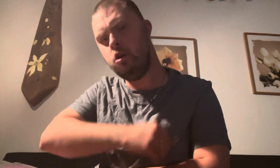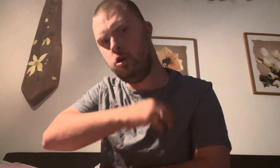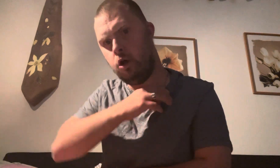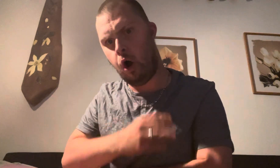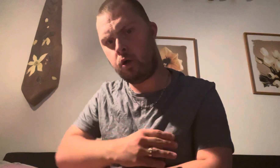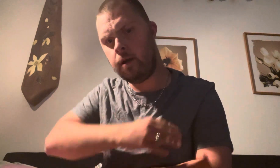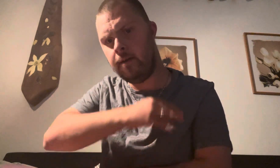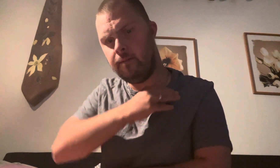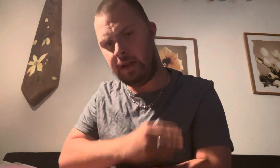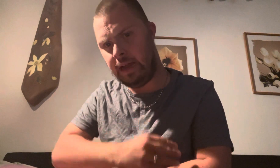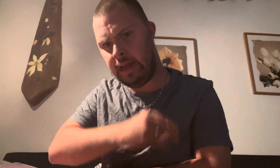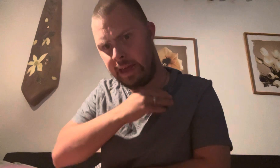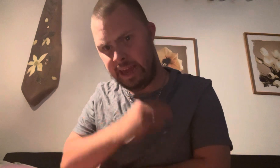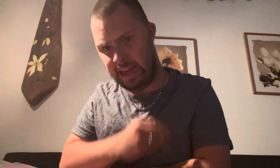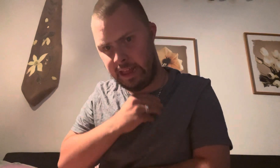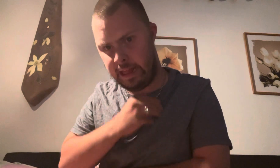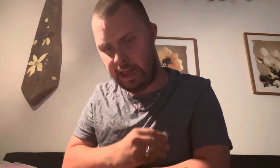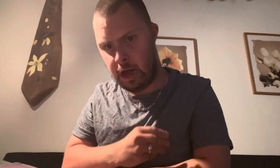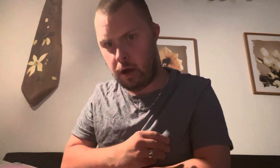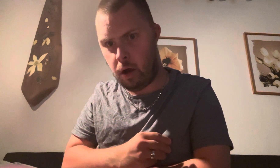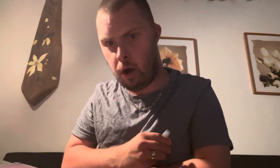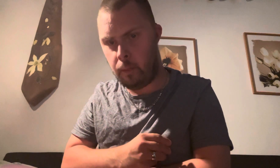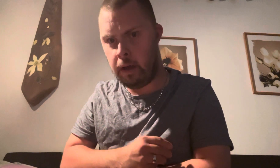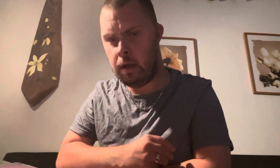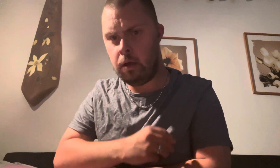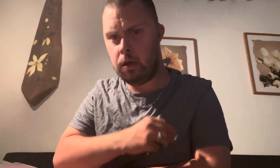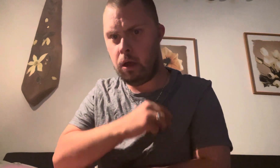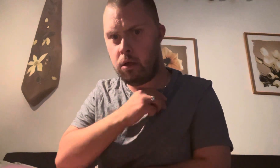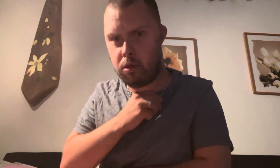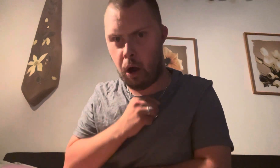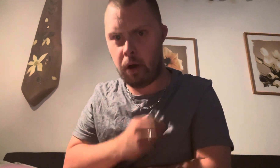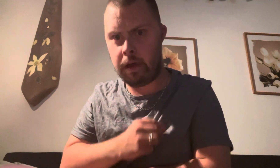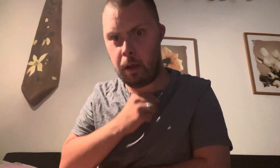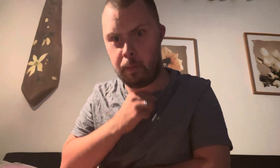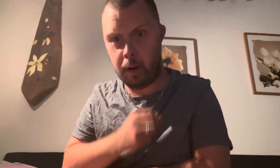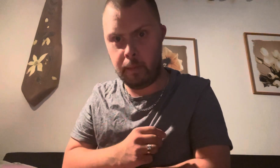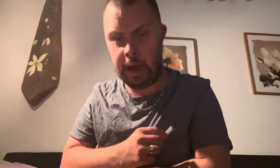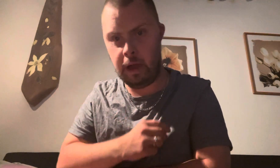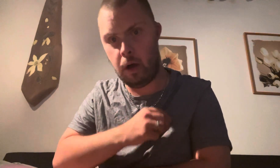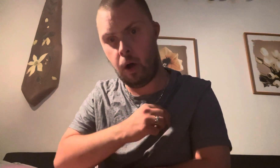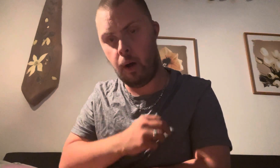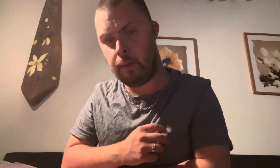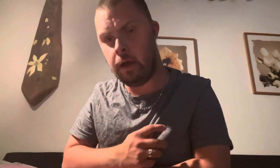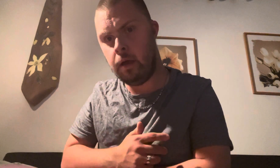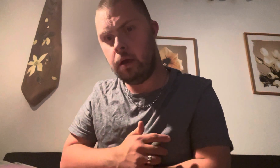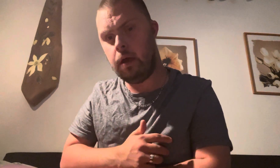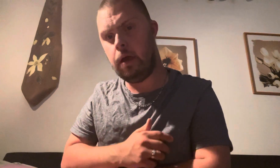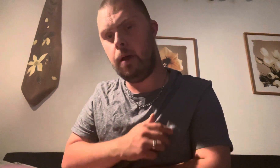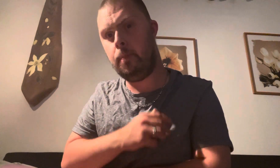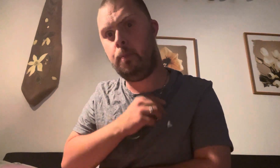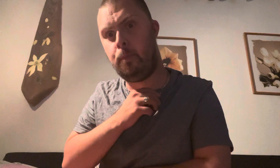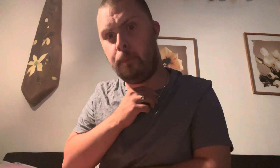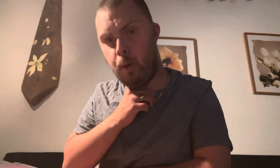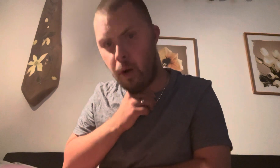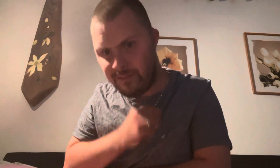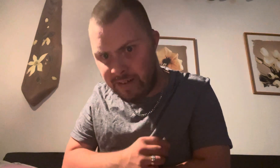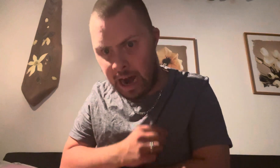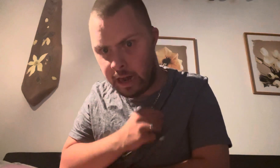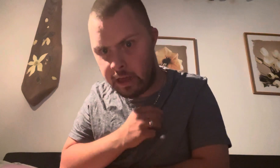jag vill inte om saker på mig, om påverk